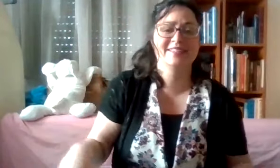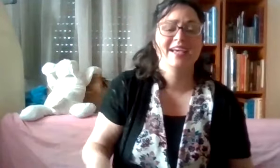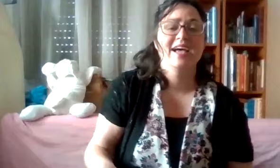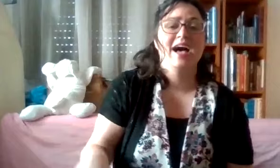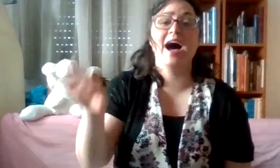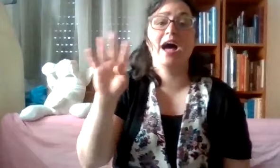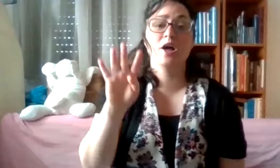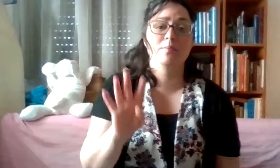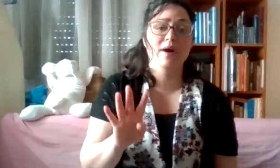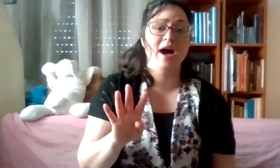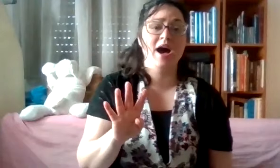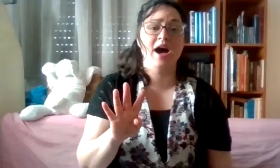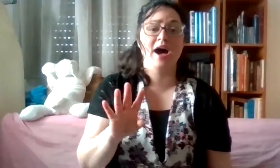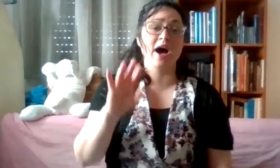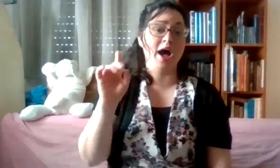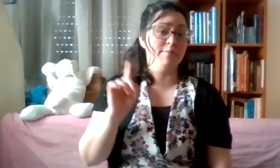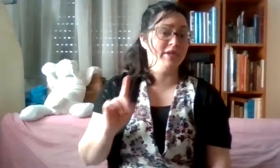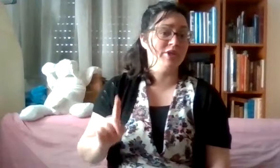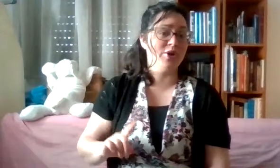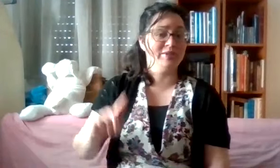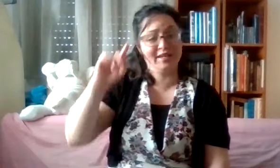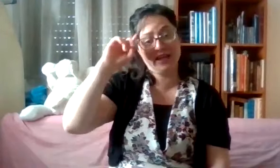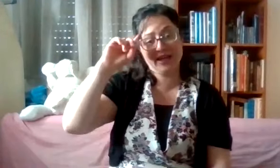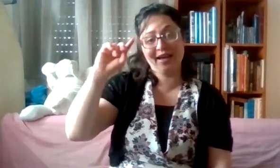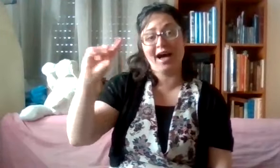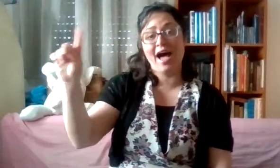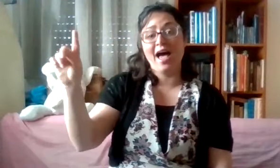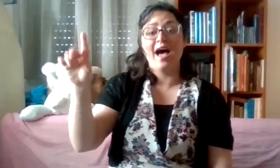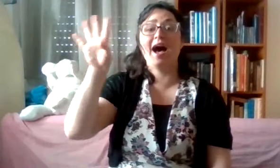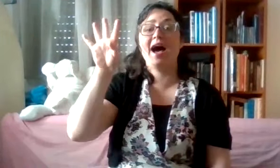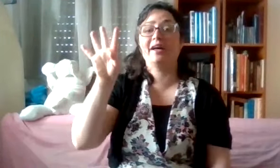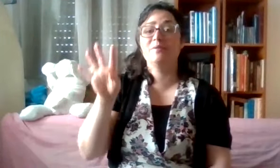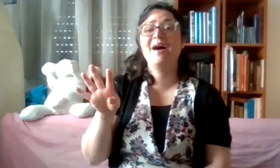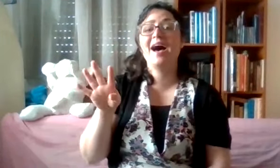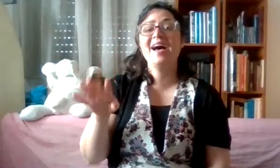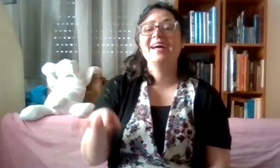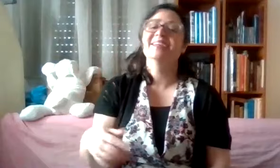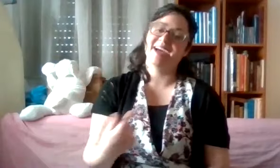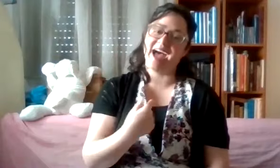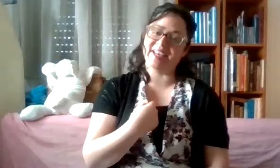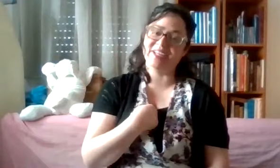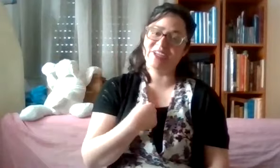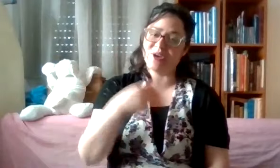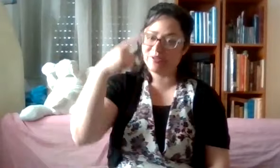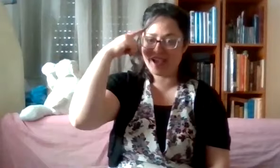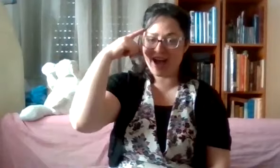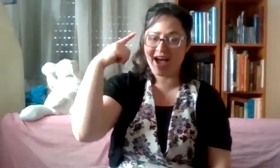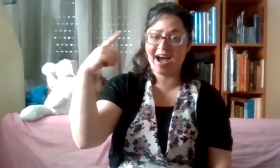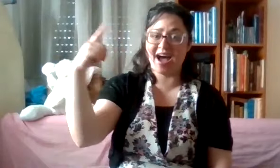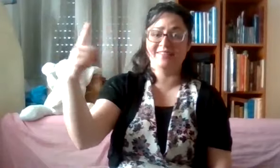ארבע, מי יודע. ארבע, אני יודעת.